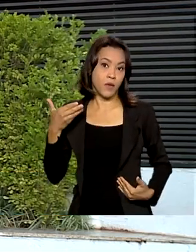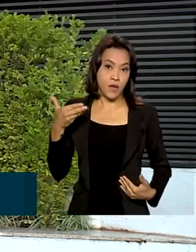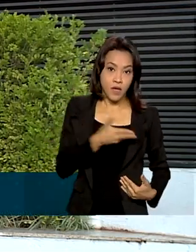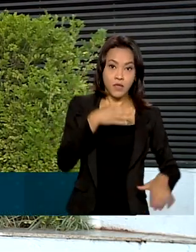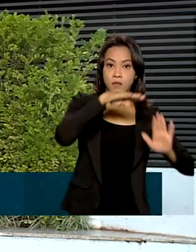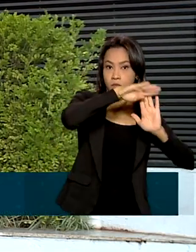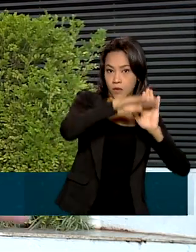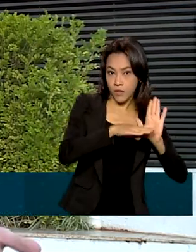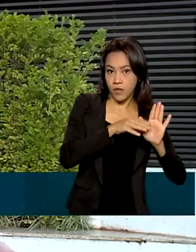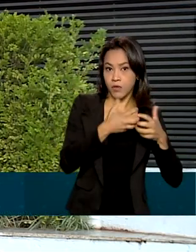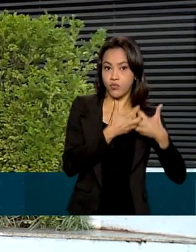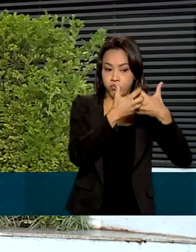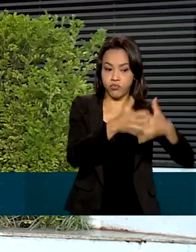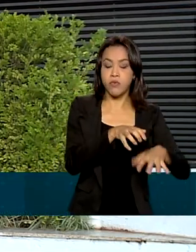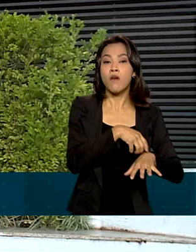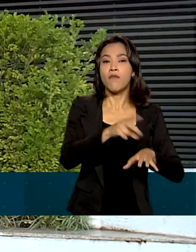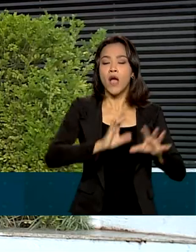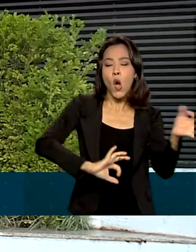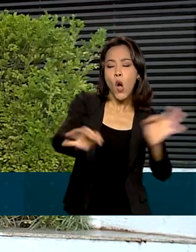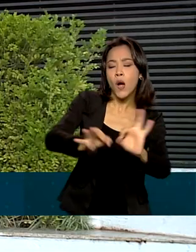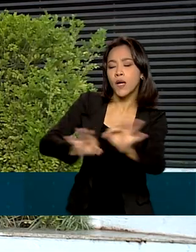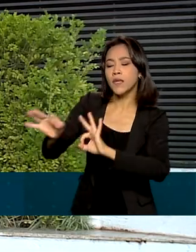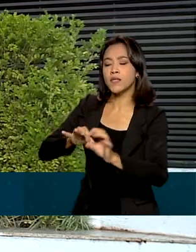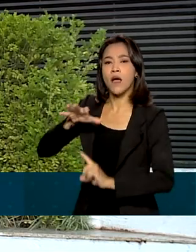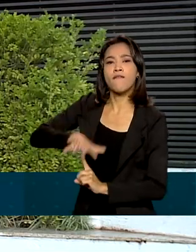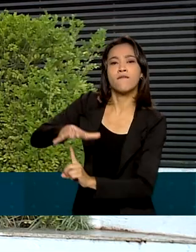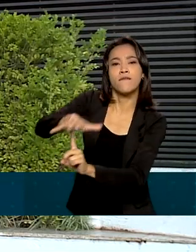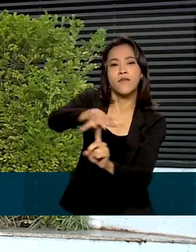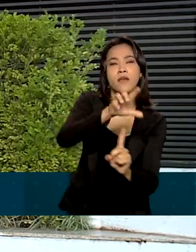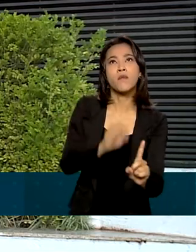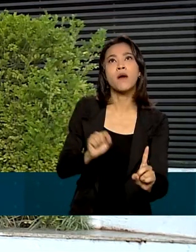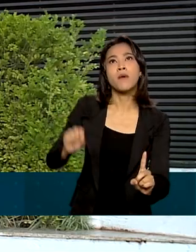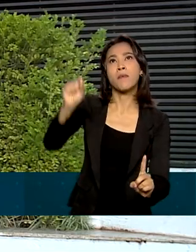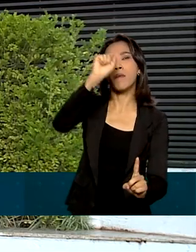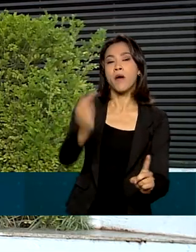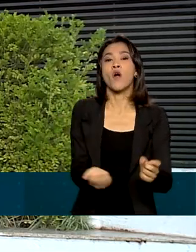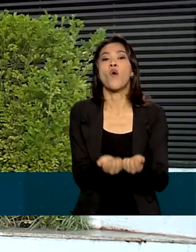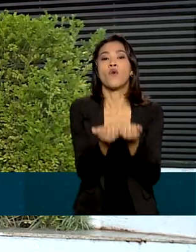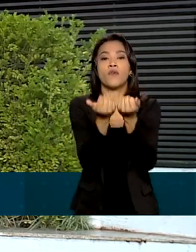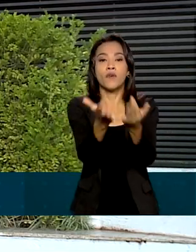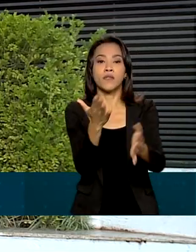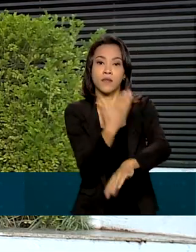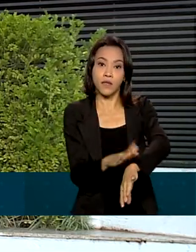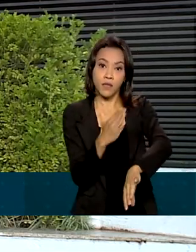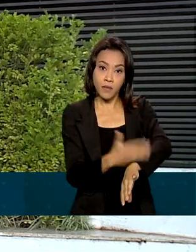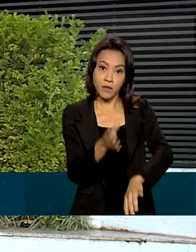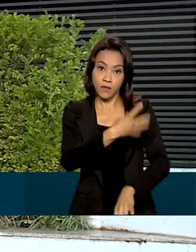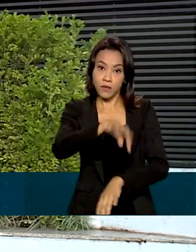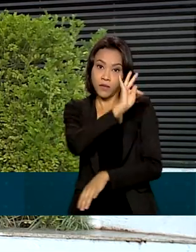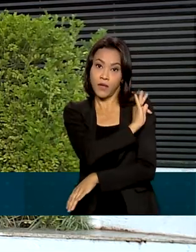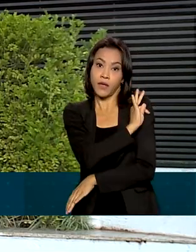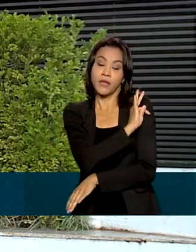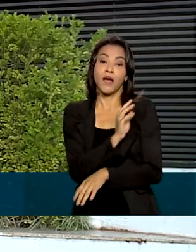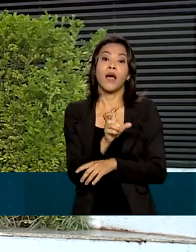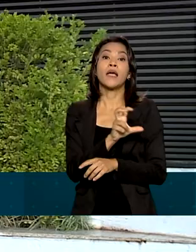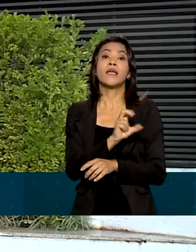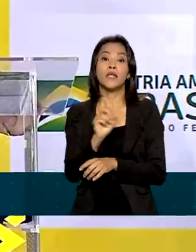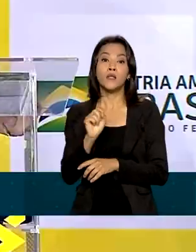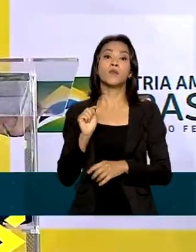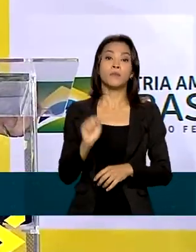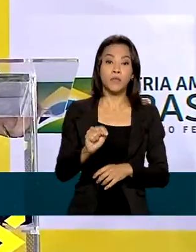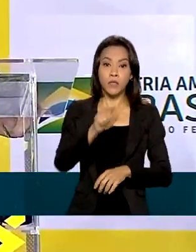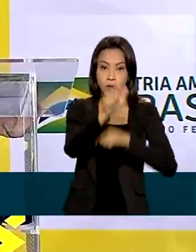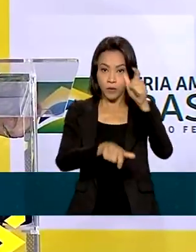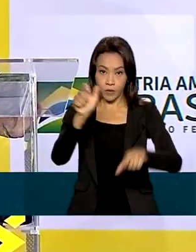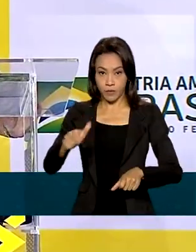vai montar feiras agropecuárias nessas cidades e oferecer capacitação técnica a quase 500 mil produtores rurais.